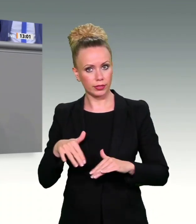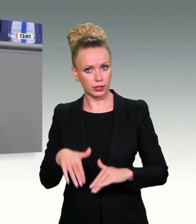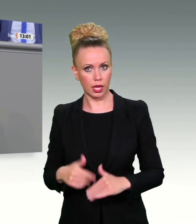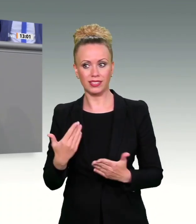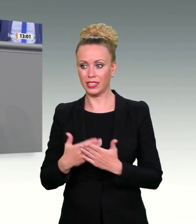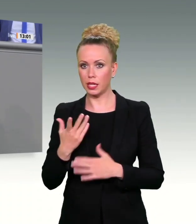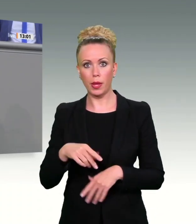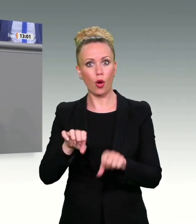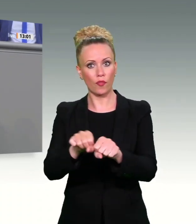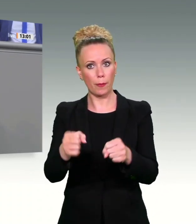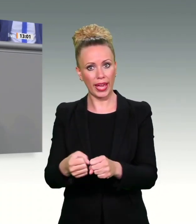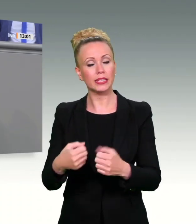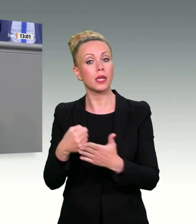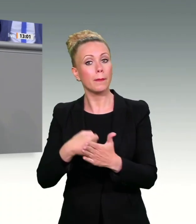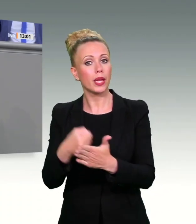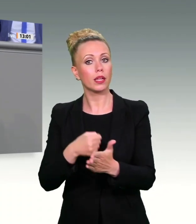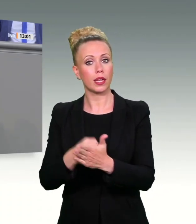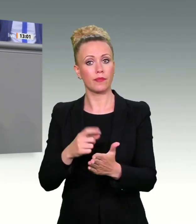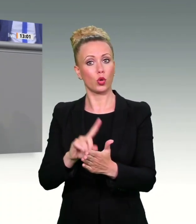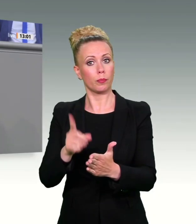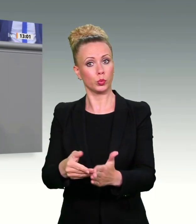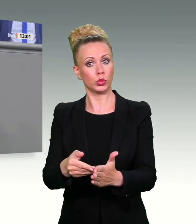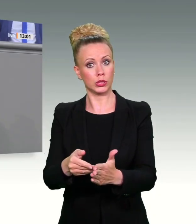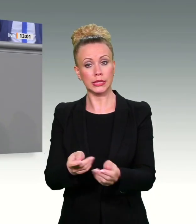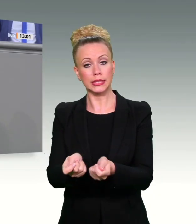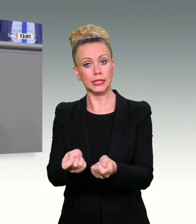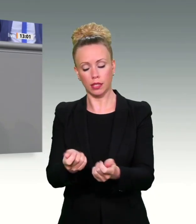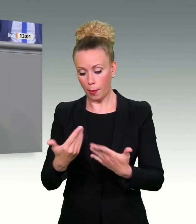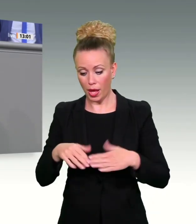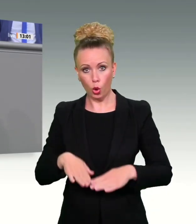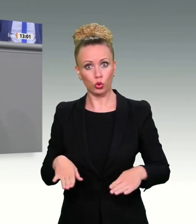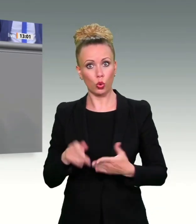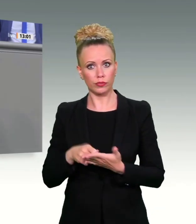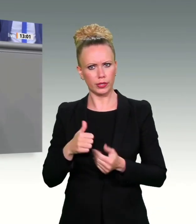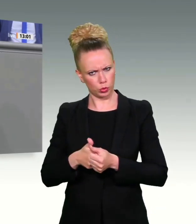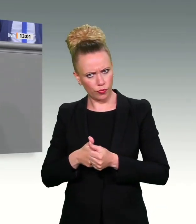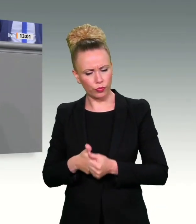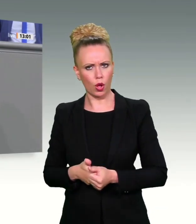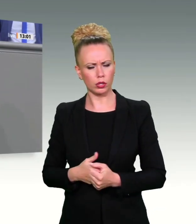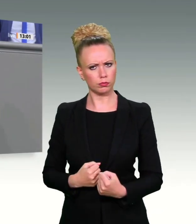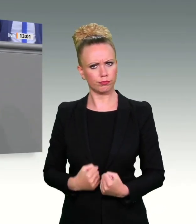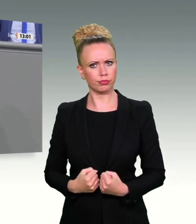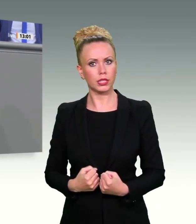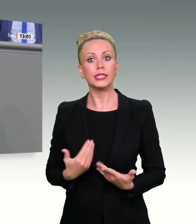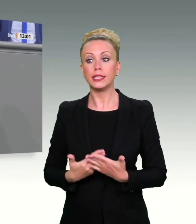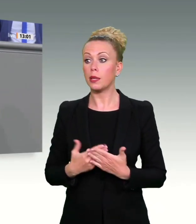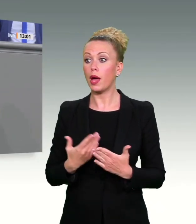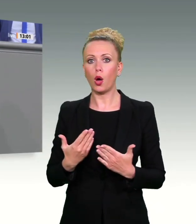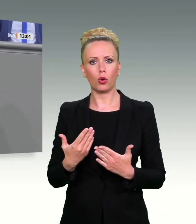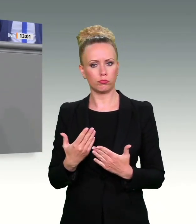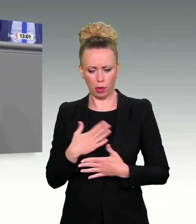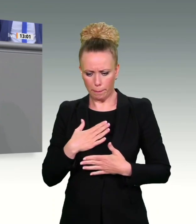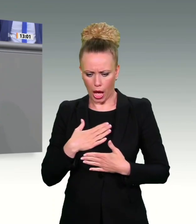Verbrechensbekämpfung dazu stehen, was ihre eigenen Grundwerte sind. Und das gilt auch bei der Verteidigung der informationellen